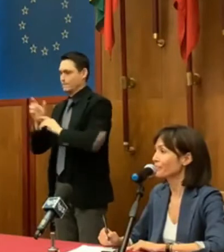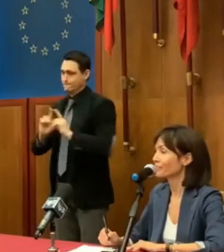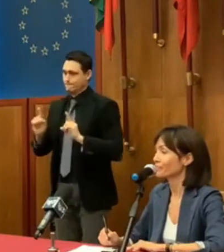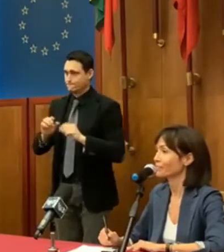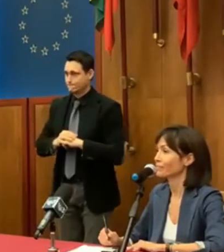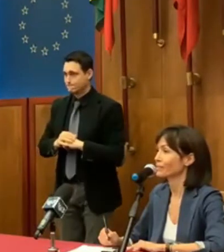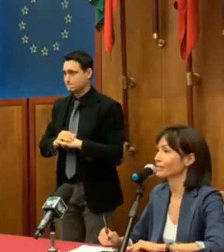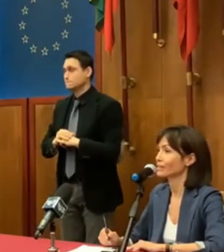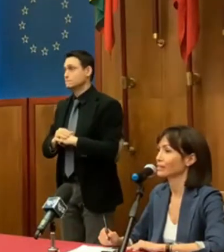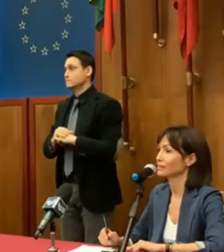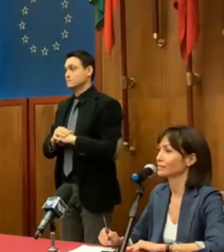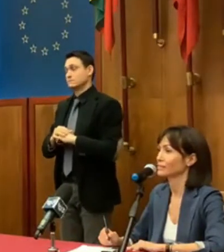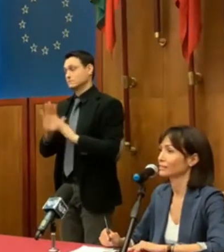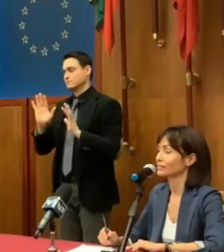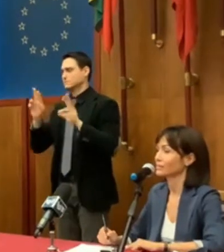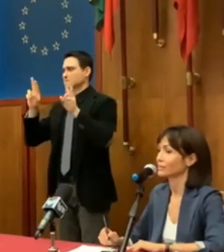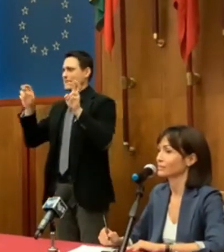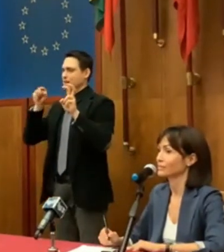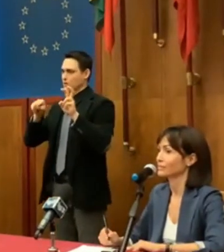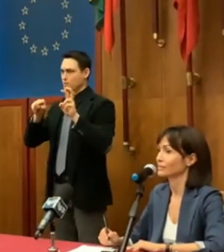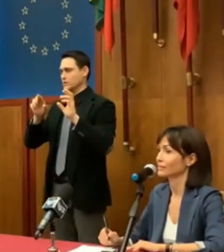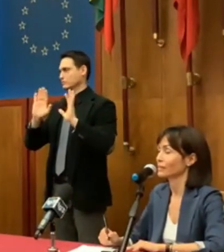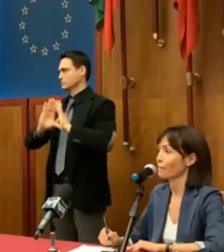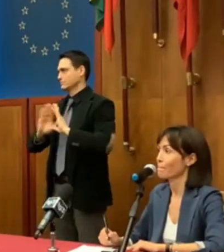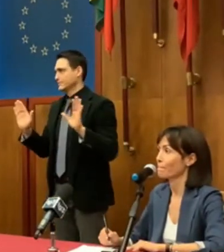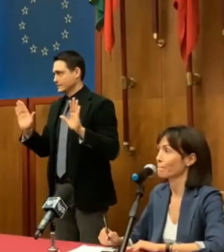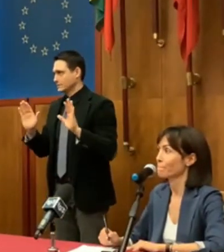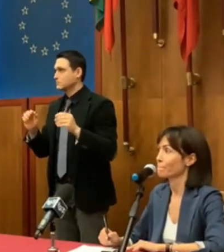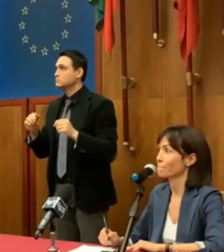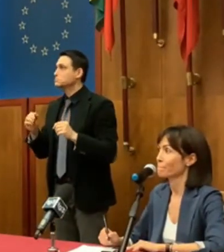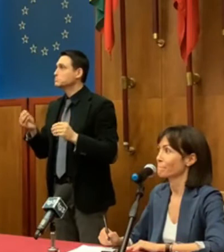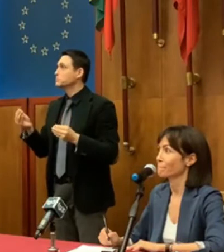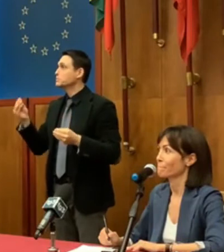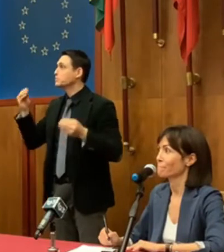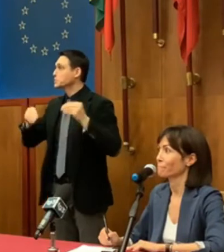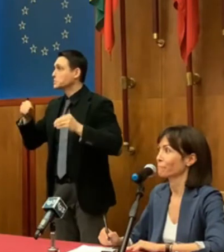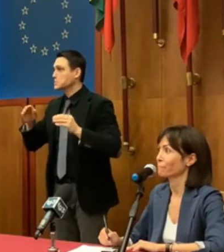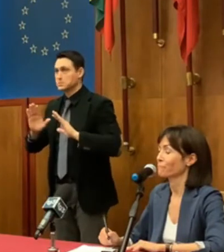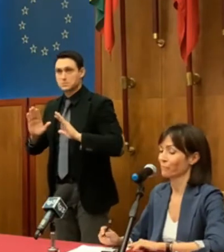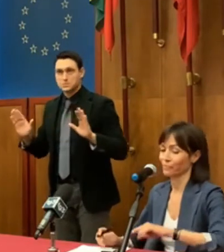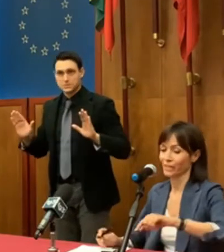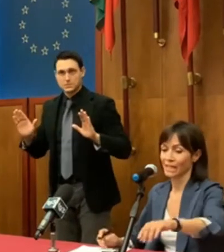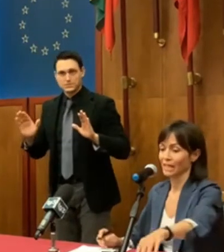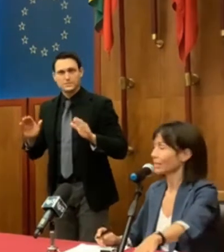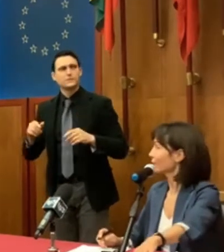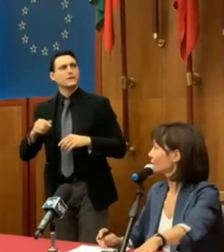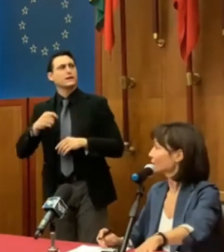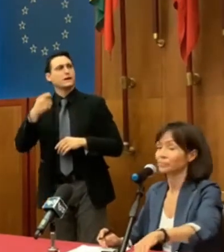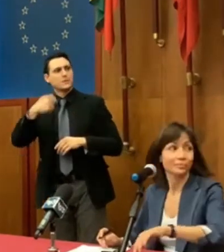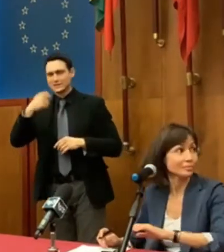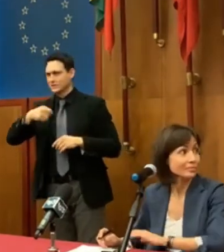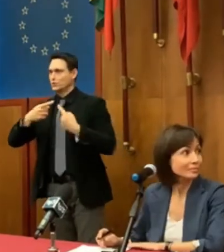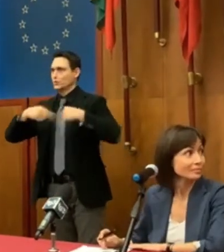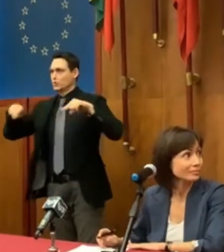Se ci sono altre domande, se no rispondiamola complessivamente. Qualc'altra domanda di qualche altro collega a posto. Allora, il Presidente del Consiglio